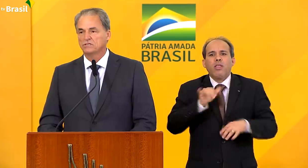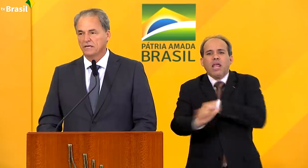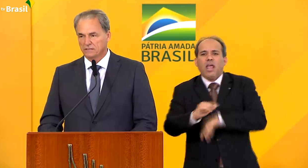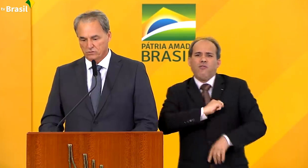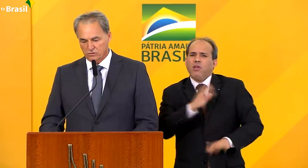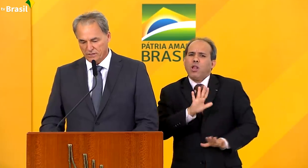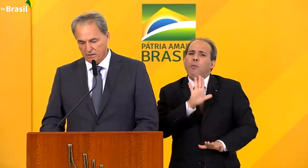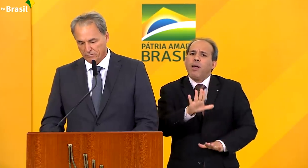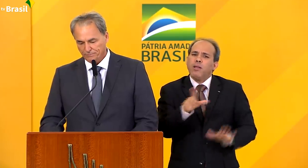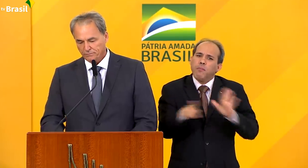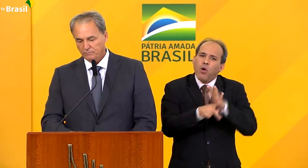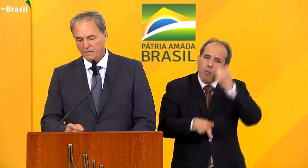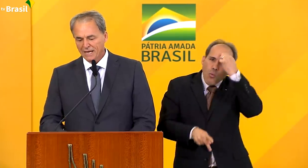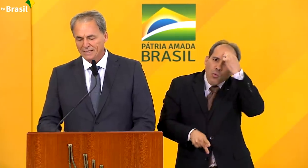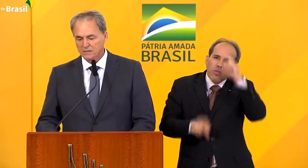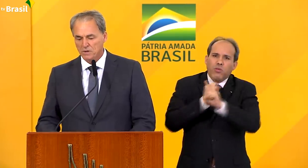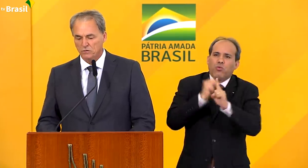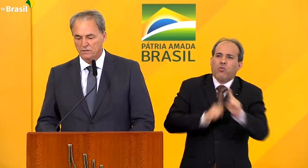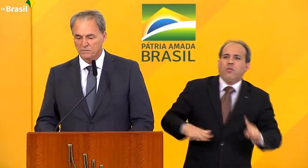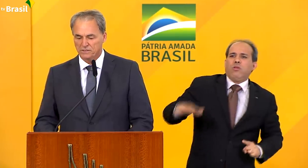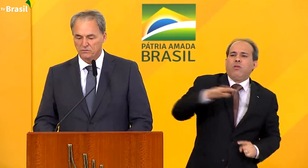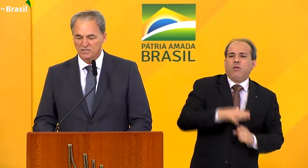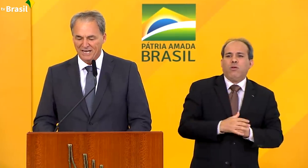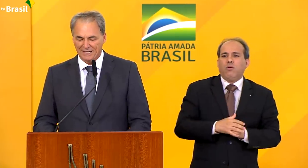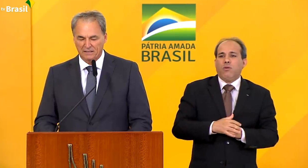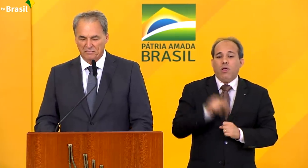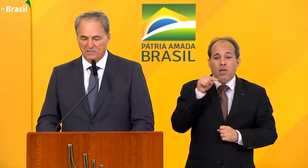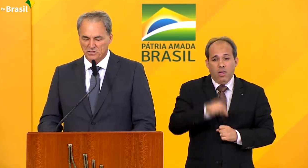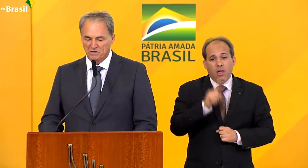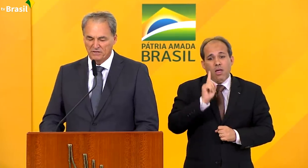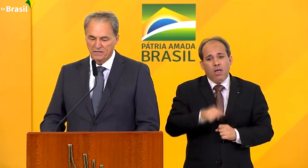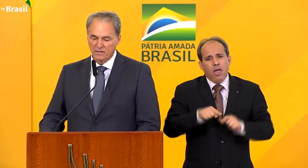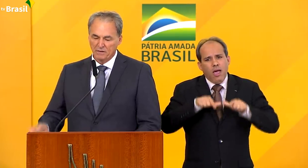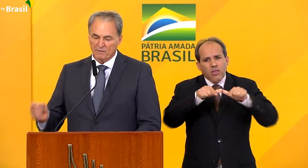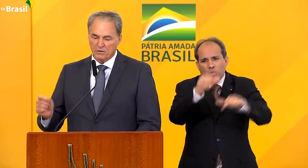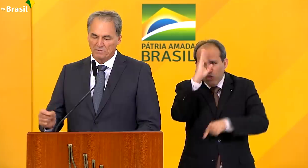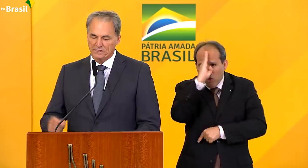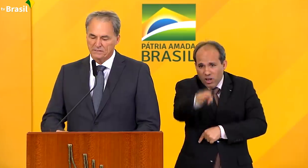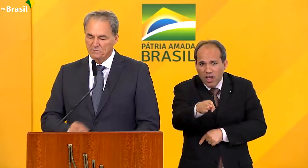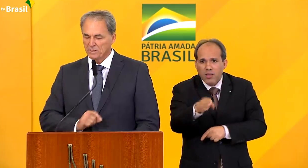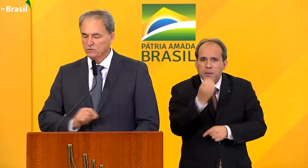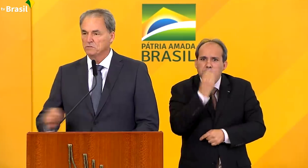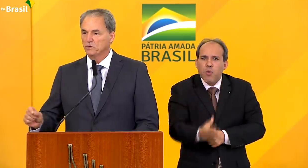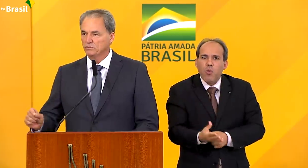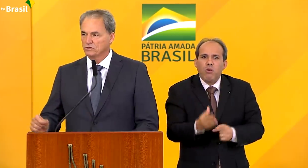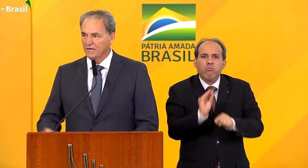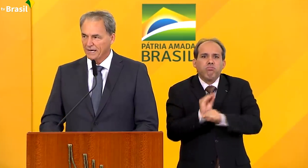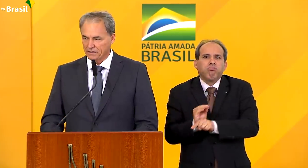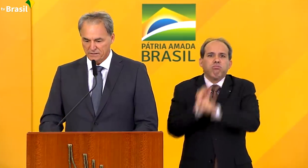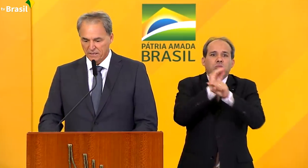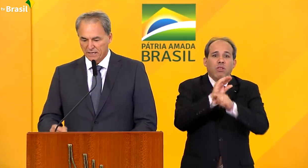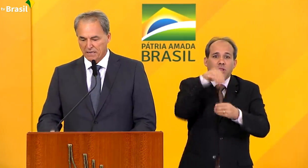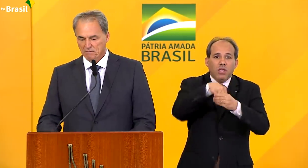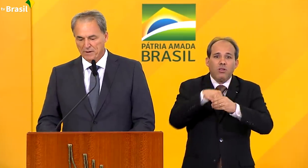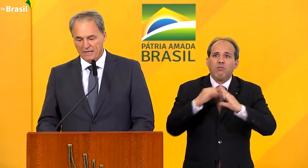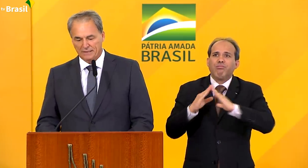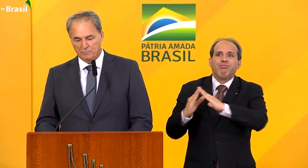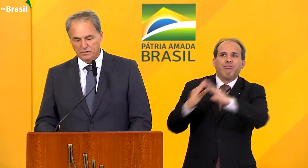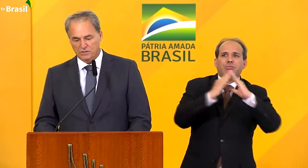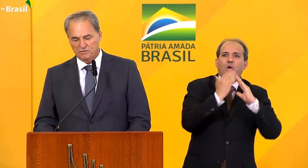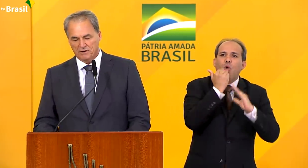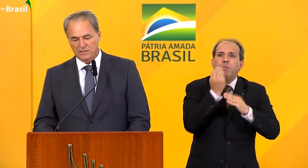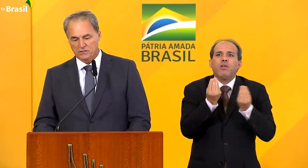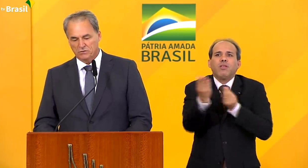sim de consciência social. Essa é uma contribuição direta e efetiva para o abastecimento de muitos lares que